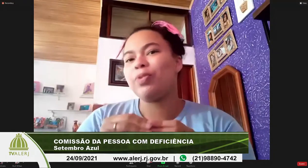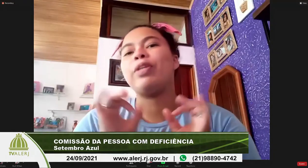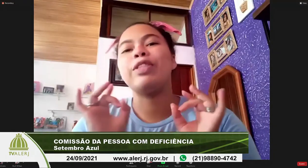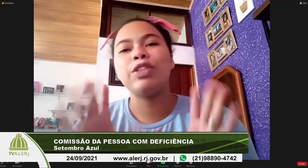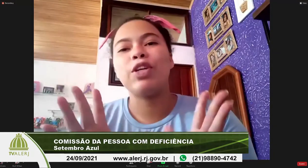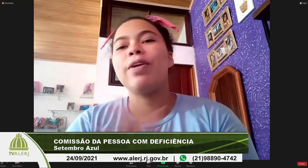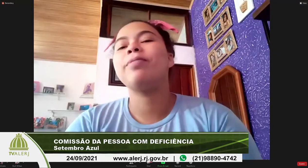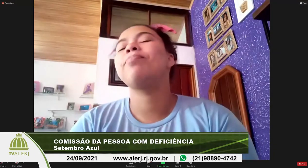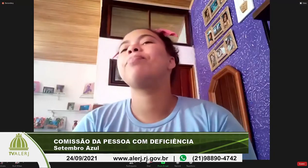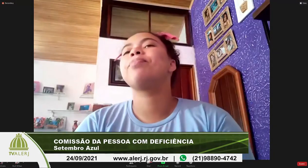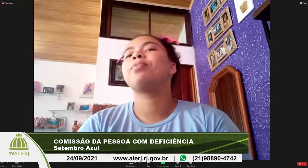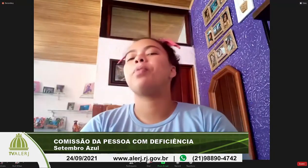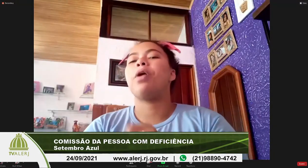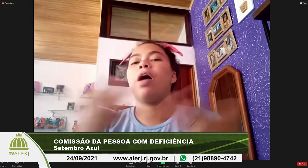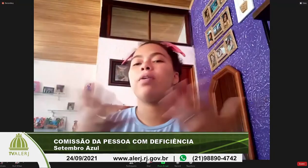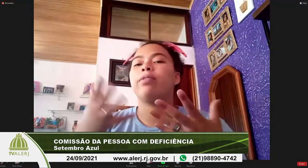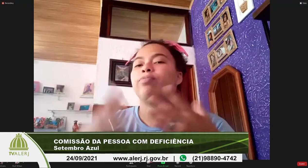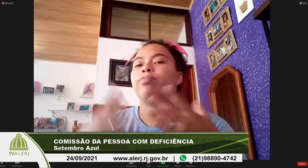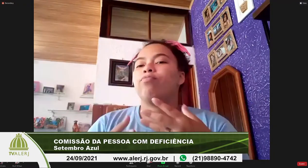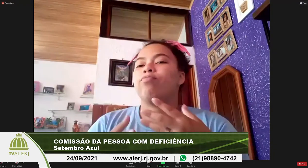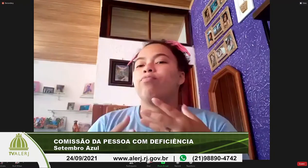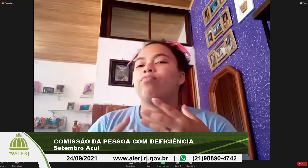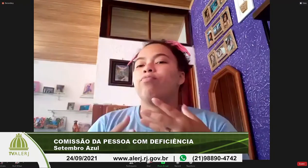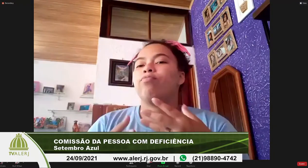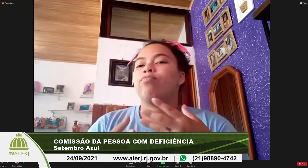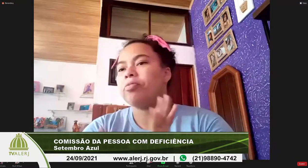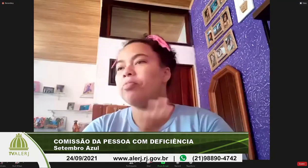Eu fiz um pequeno resumo sobre a história.